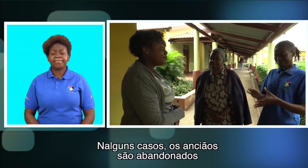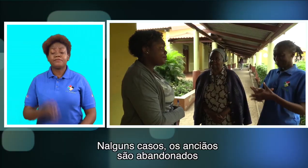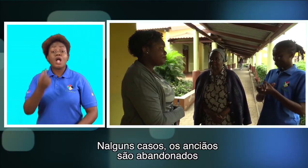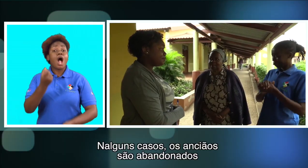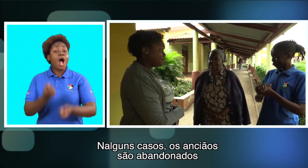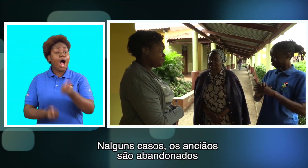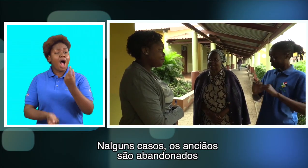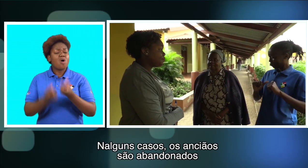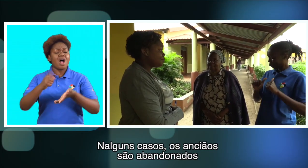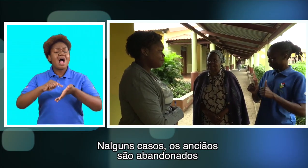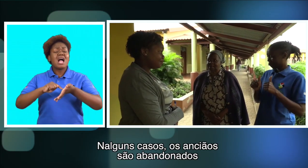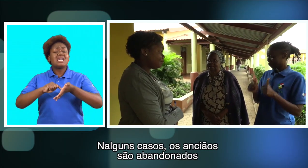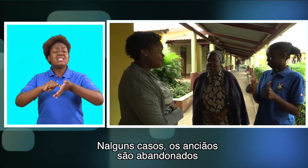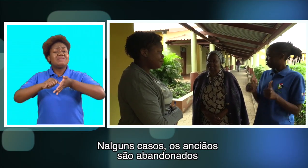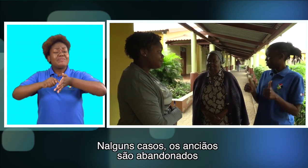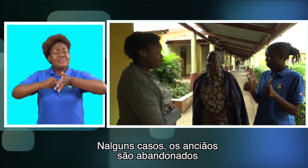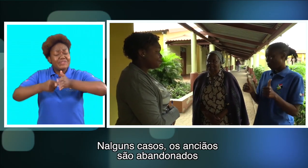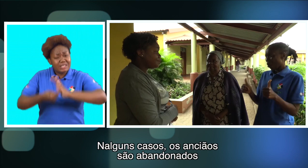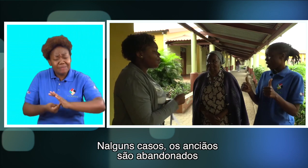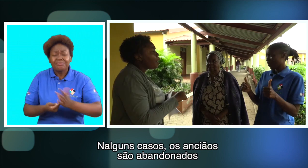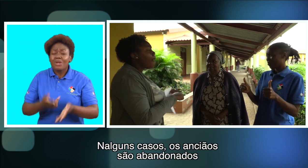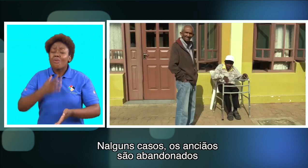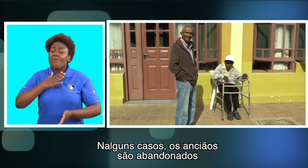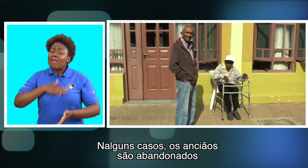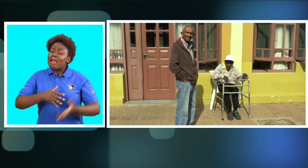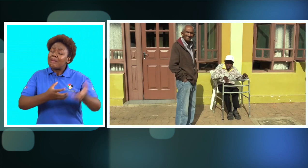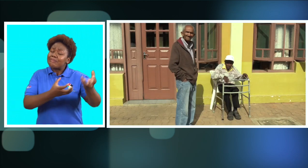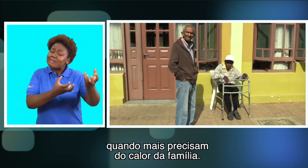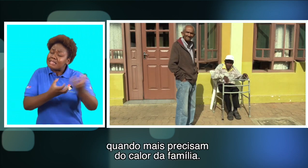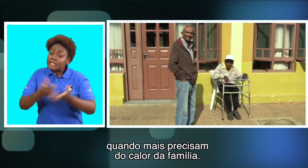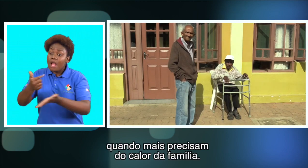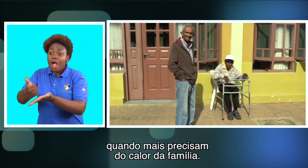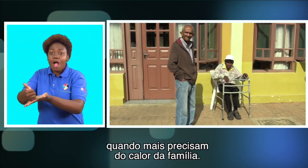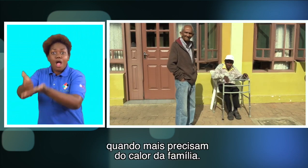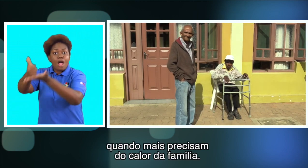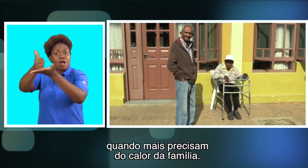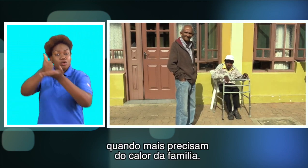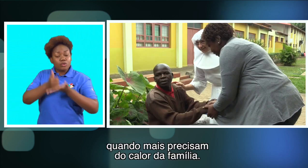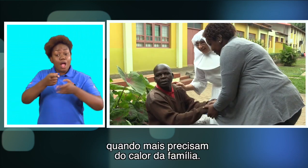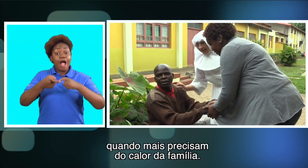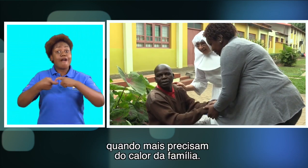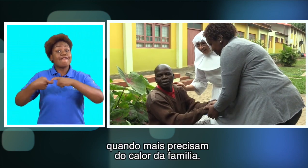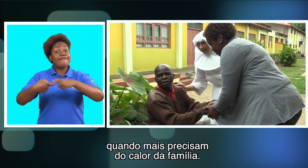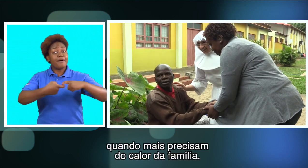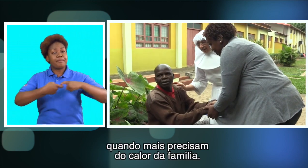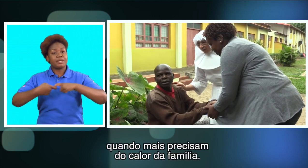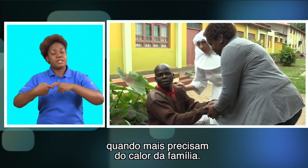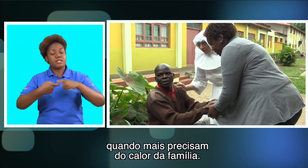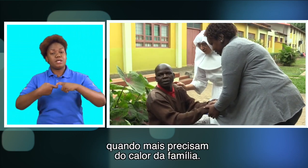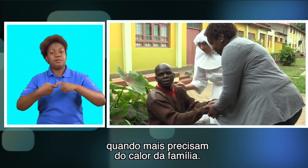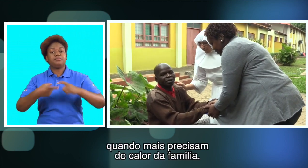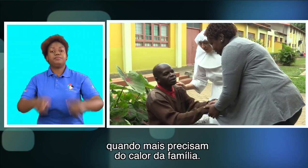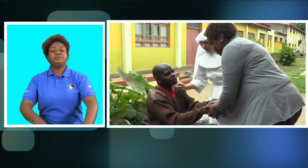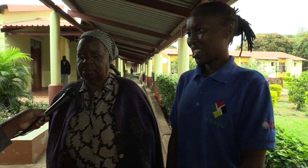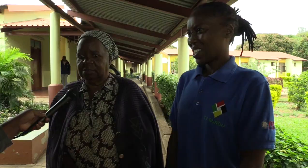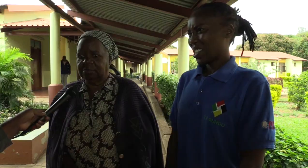Em alguns casos, os anciãos estão abandonados Quando mais precisam do calor da família